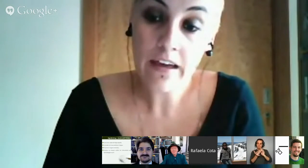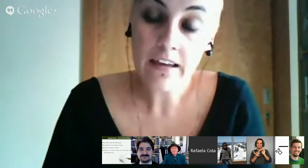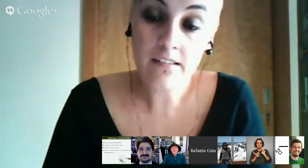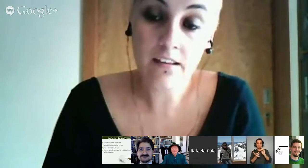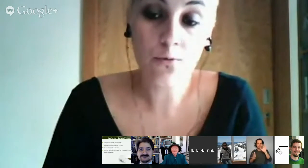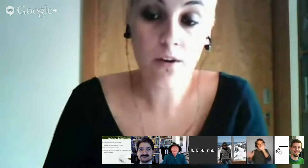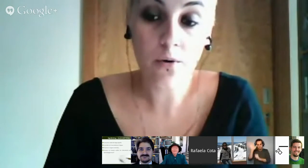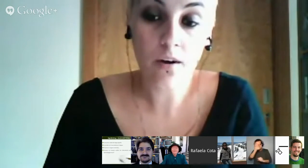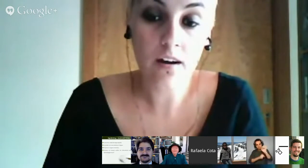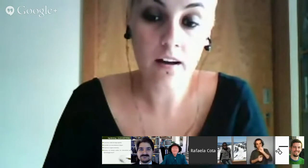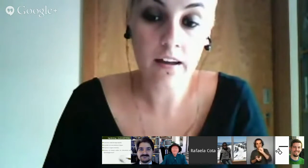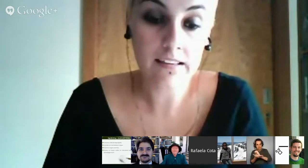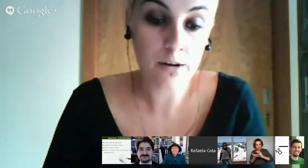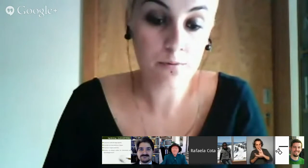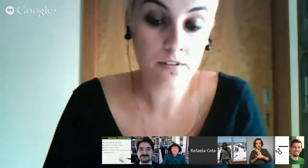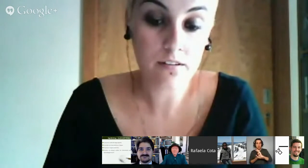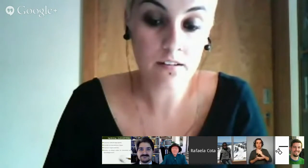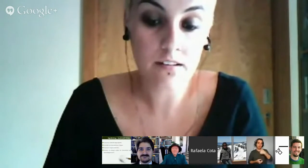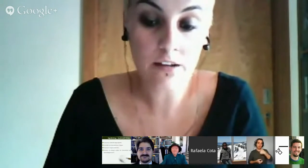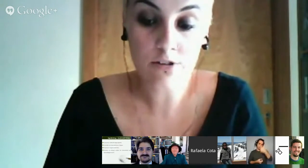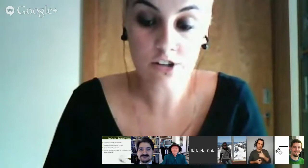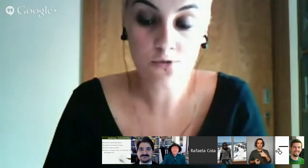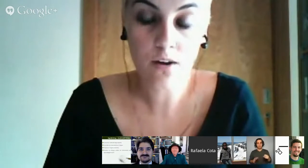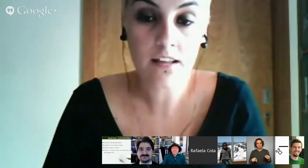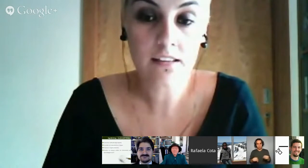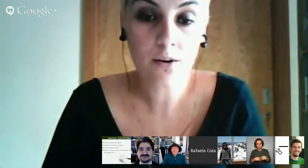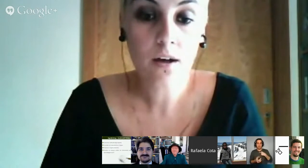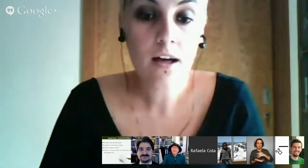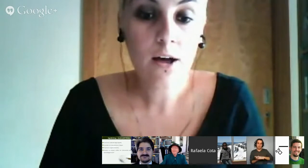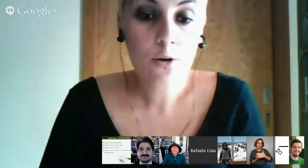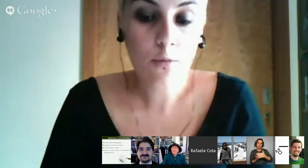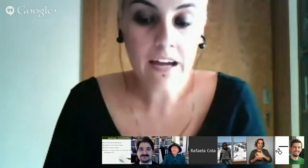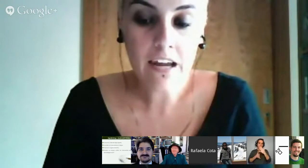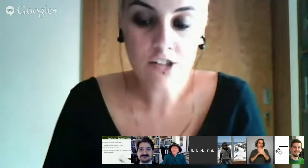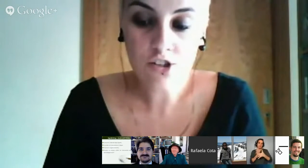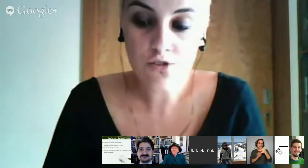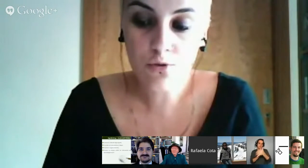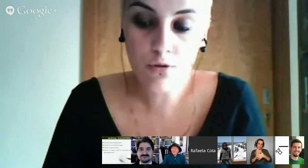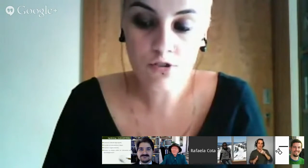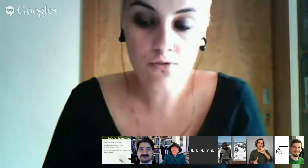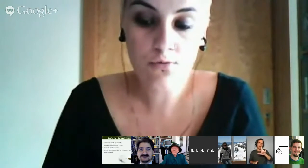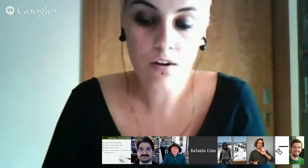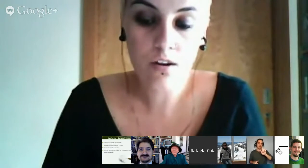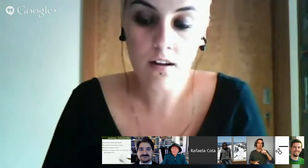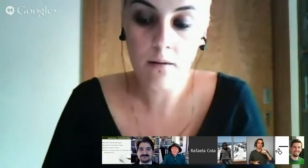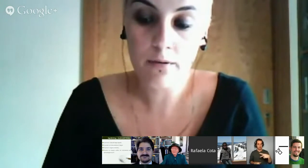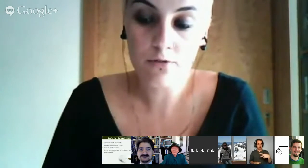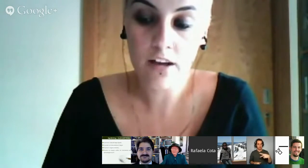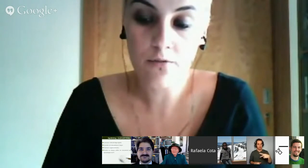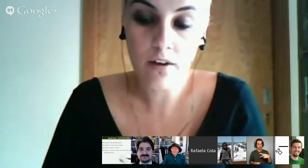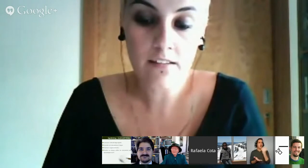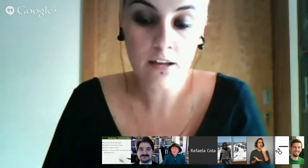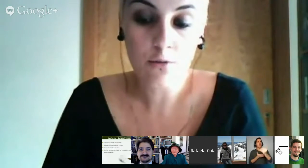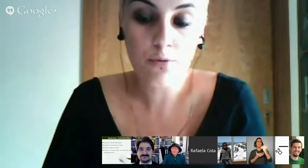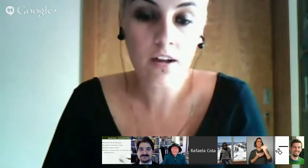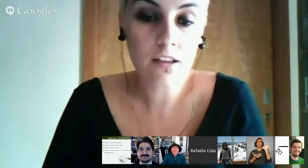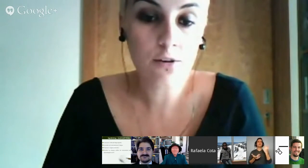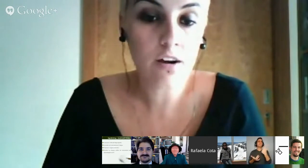e sendo eu intérprete de língua gestual, então, como é que nasce este gosto pelo SignWriting e o porquê de eu